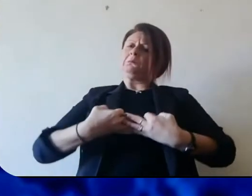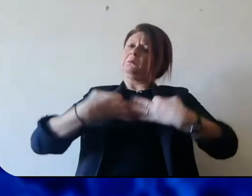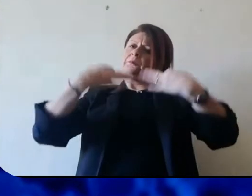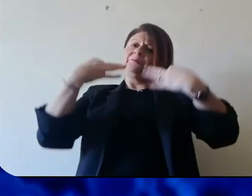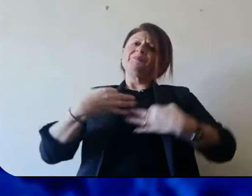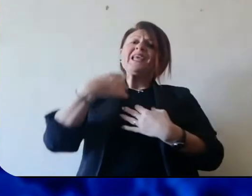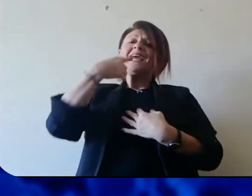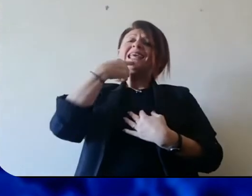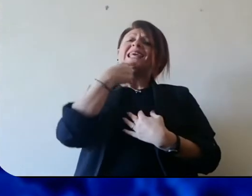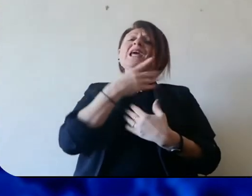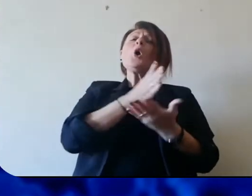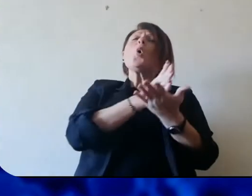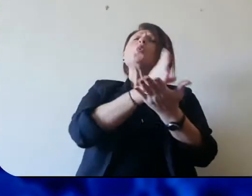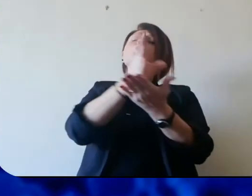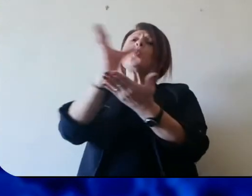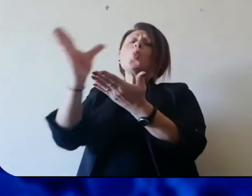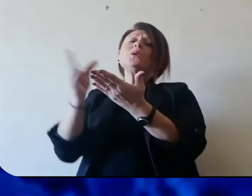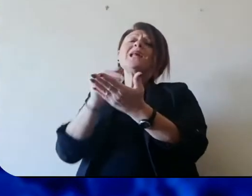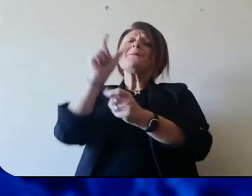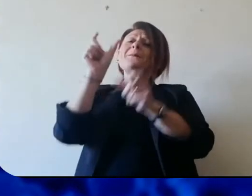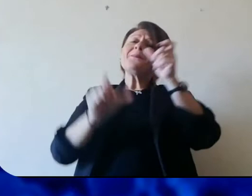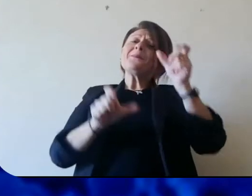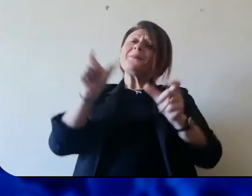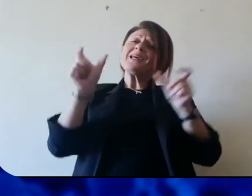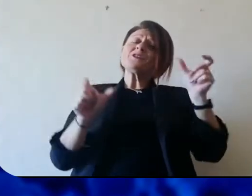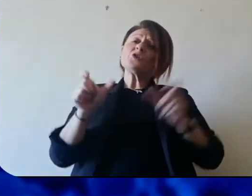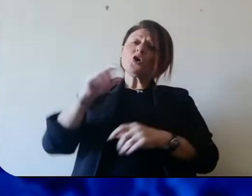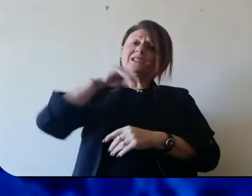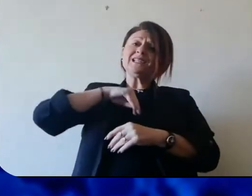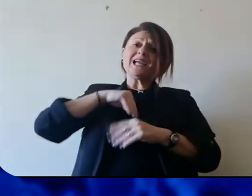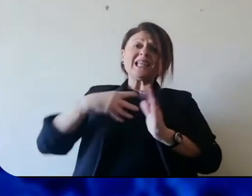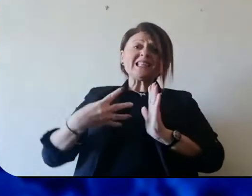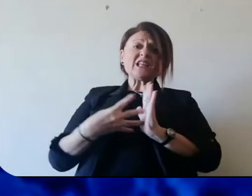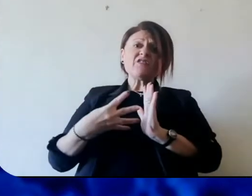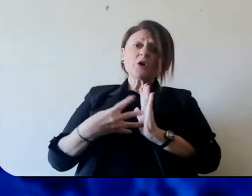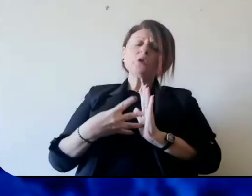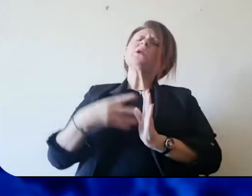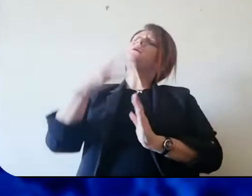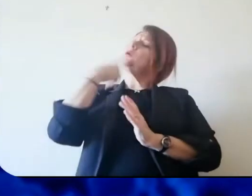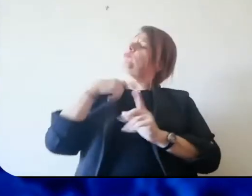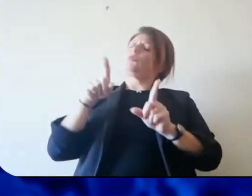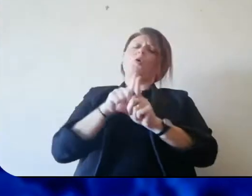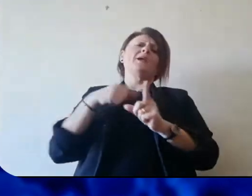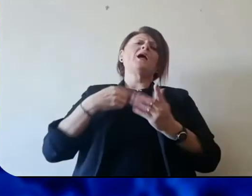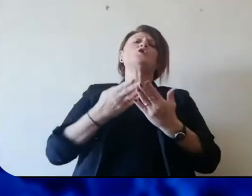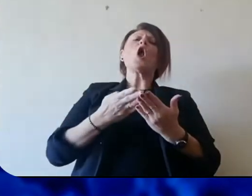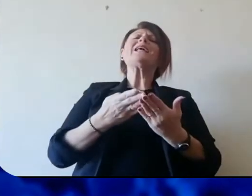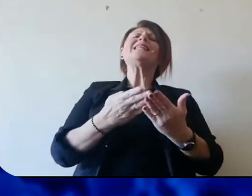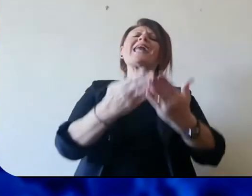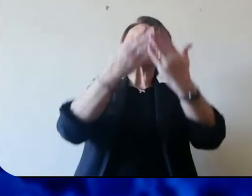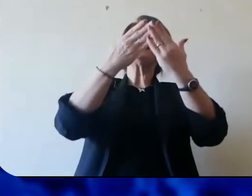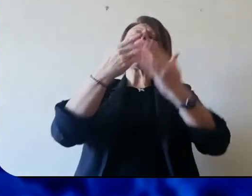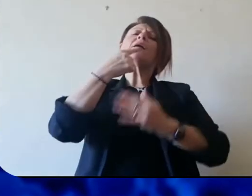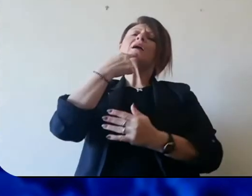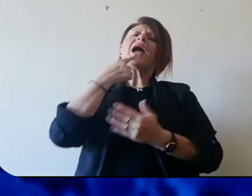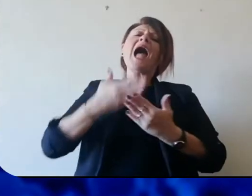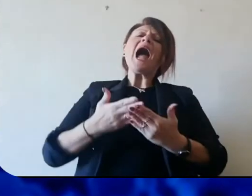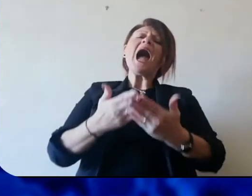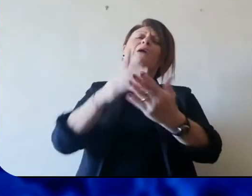Noi garantiremo per tutte le persone che soffrono in questo momento una solidarietà